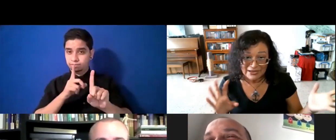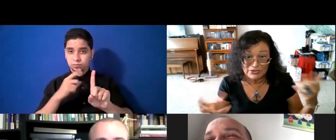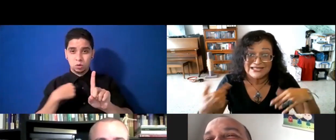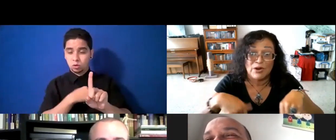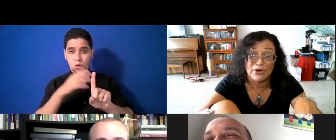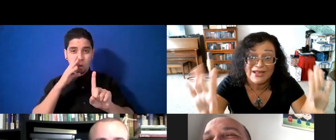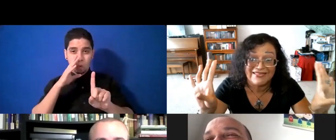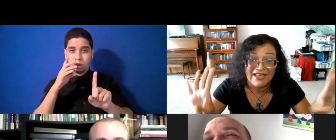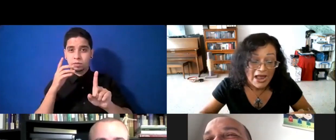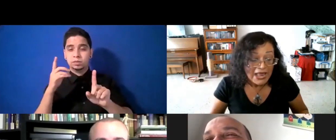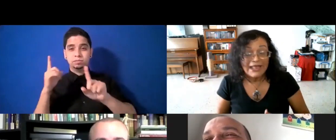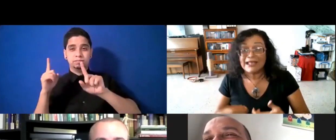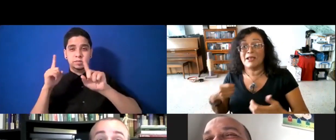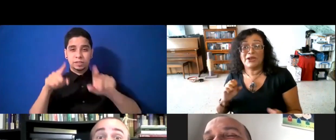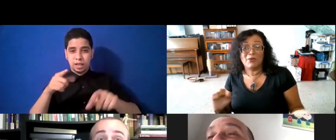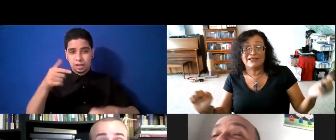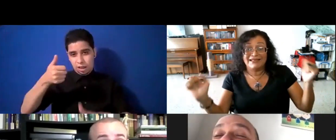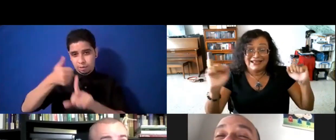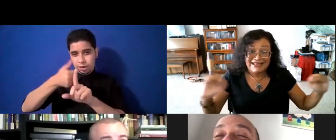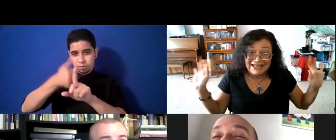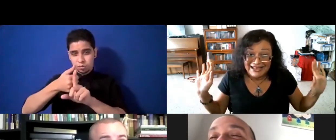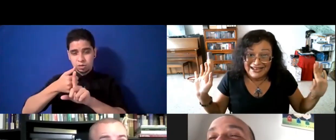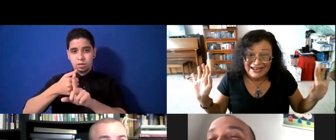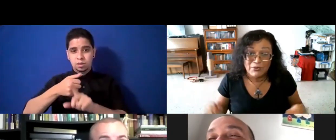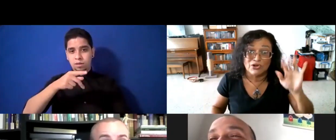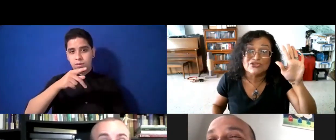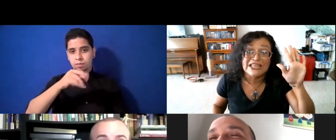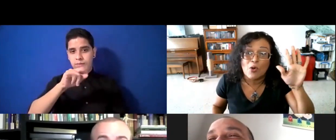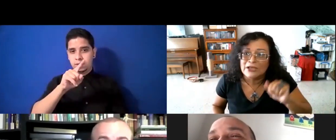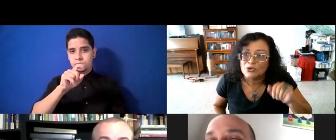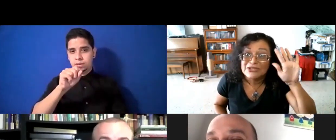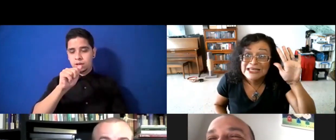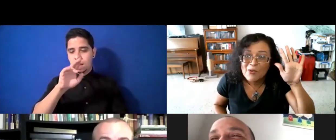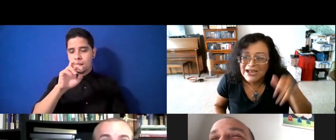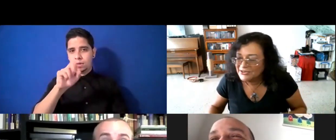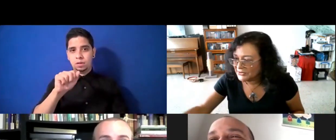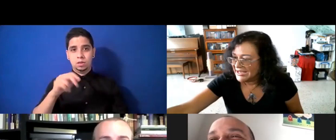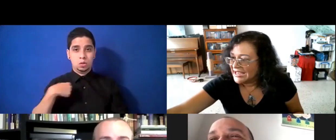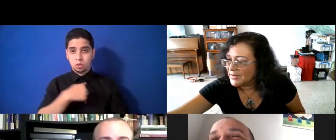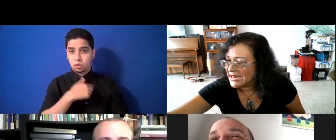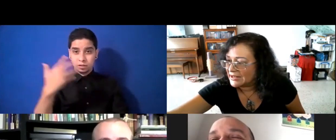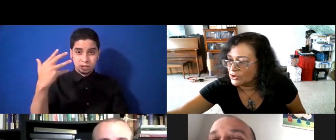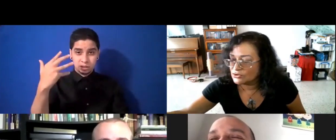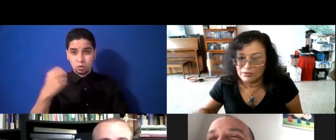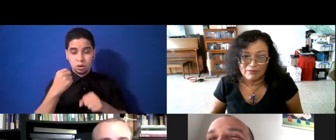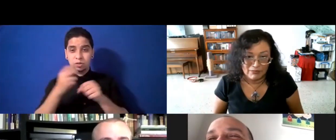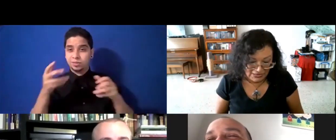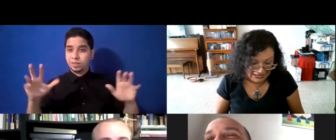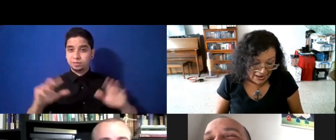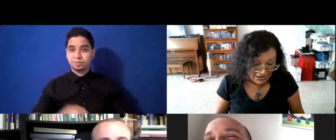Pisa Bros., hacemos el programa desde allá, es el programa. Sería espectacular. Pues son los cinco años, cinco años, y mira, déjame,